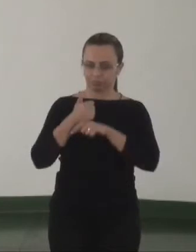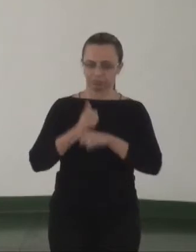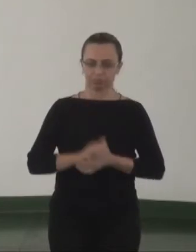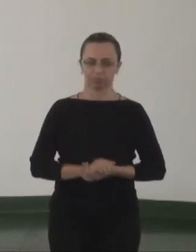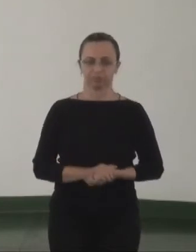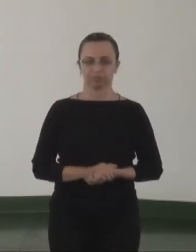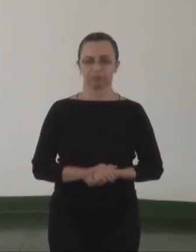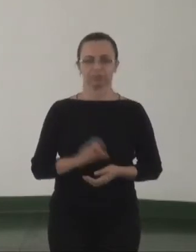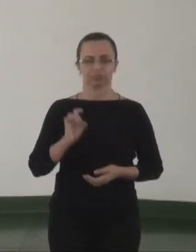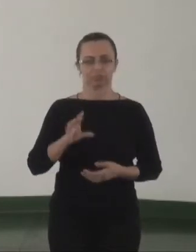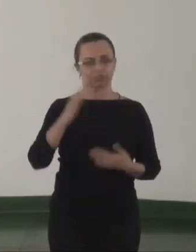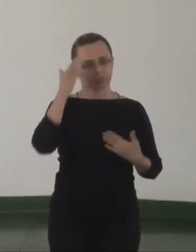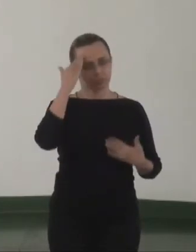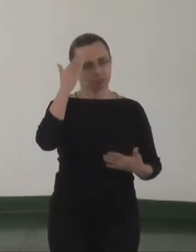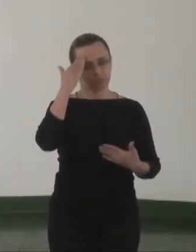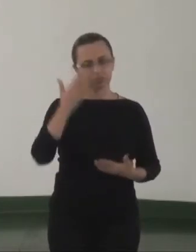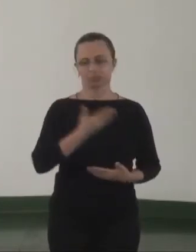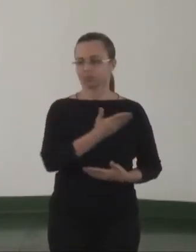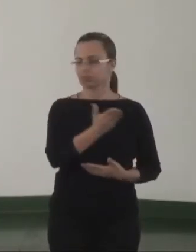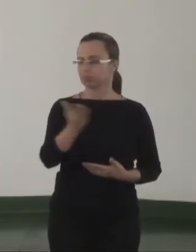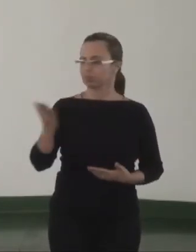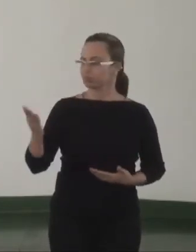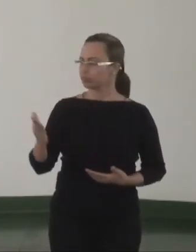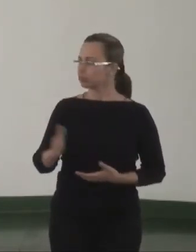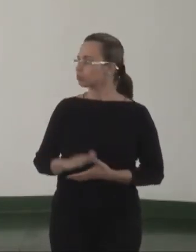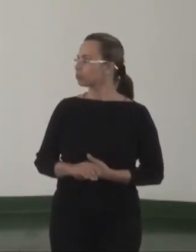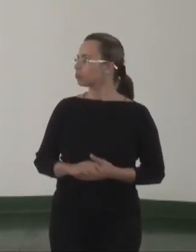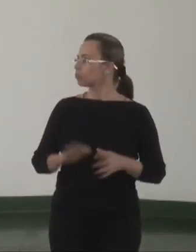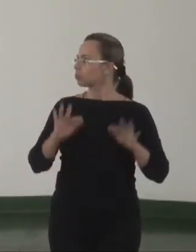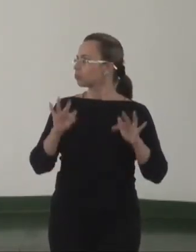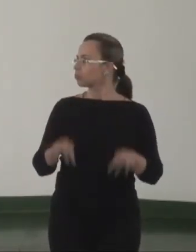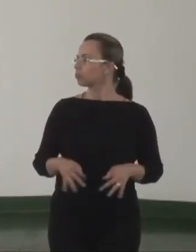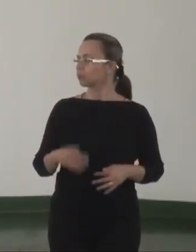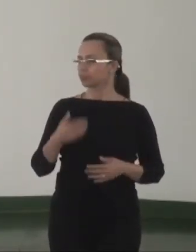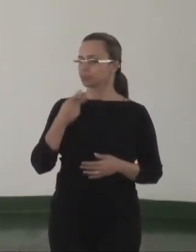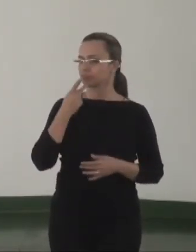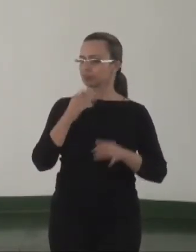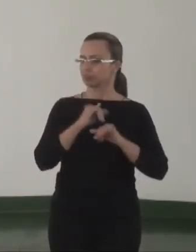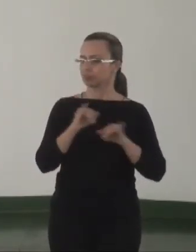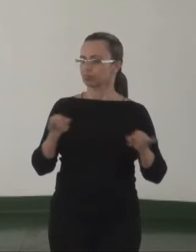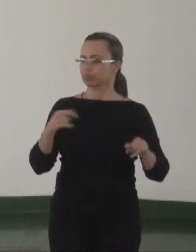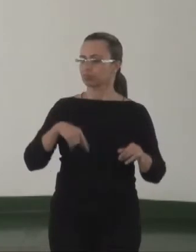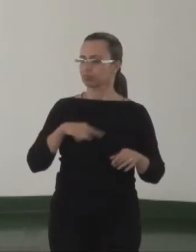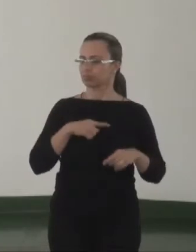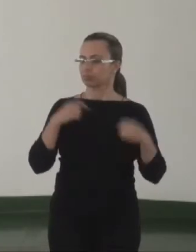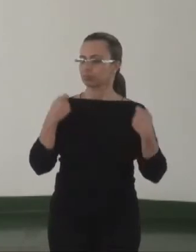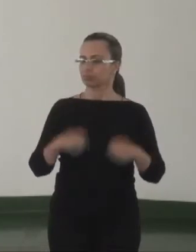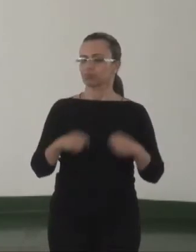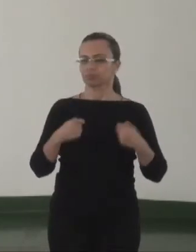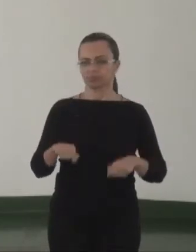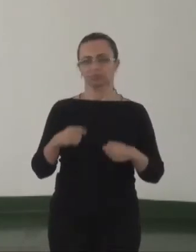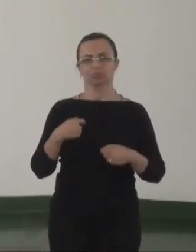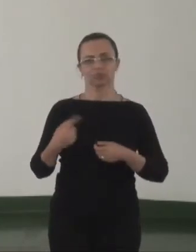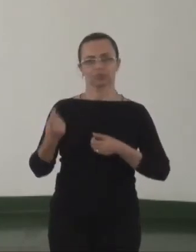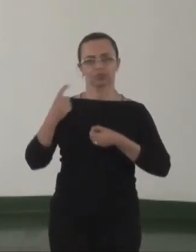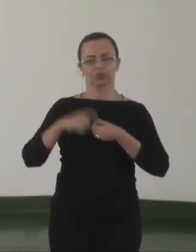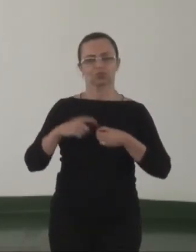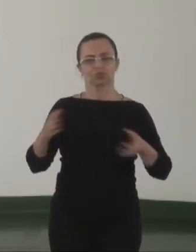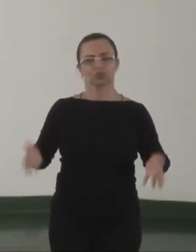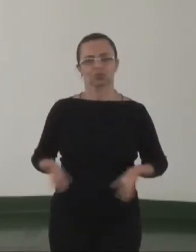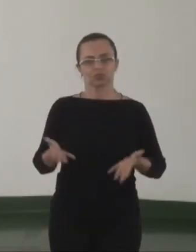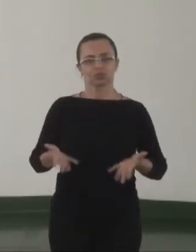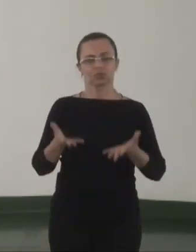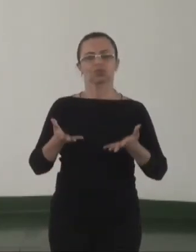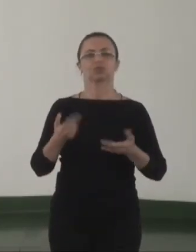Eu já vou agradecendo a atenção, terminando, e dizendo que nós deveríamos voltar a fomentar